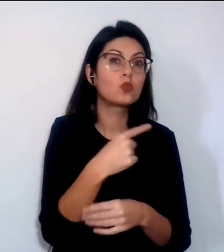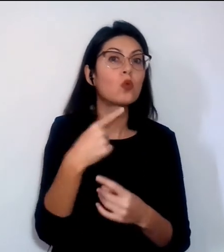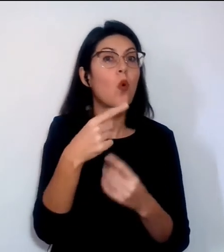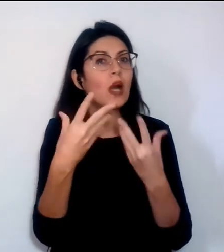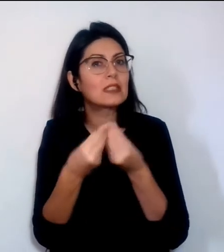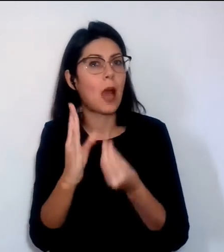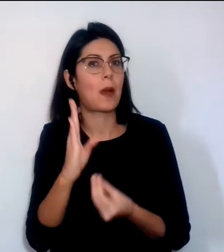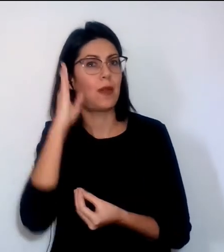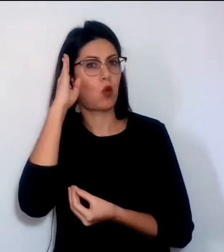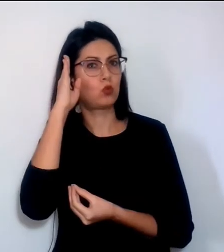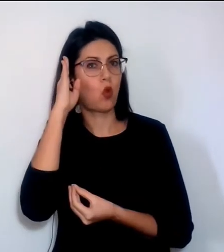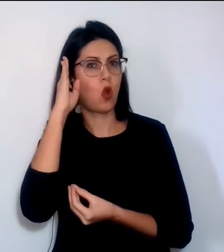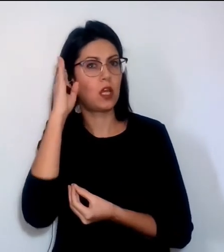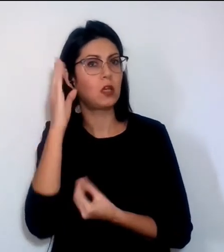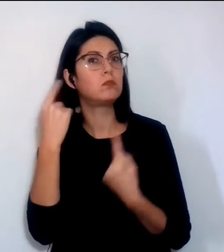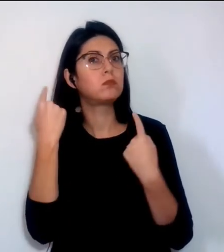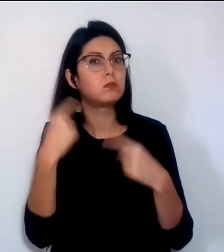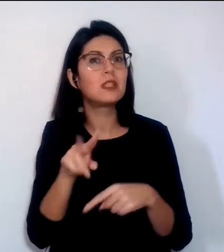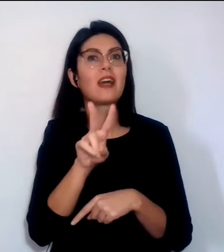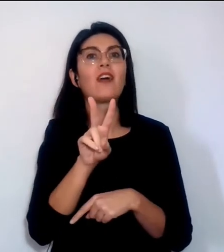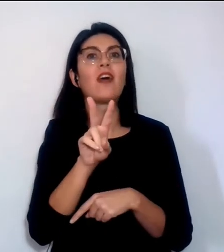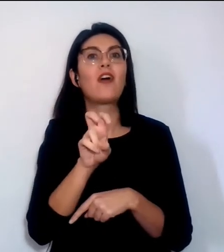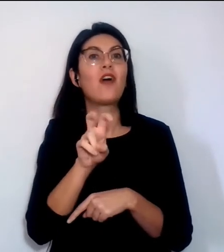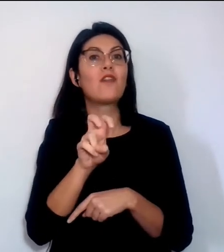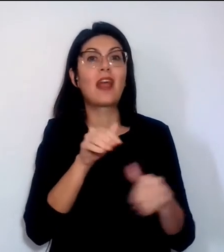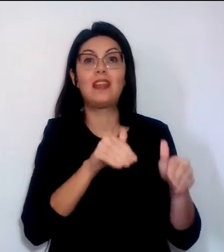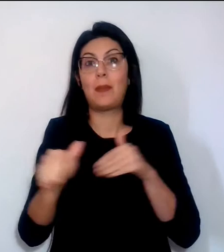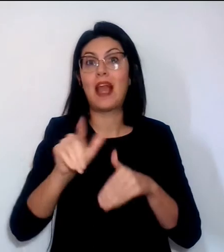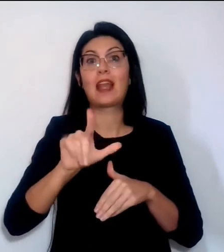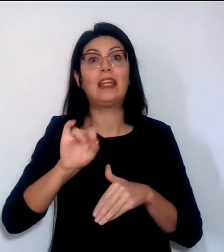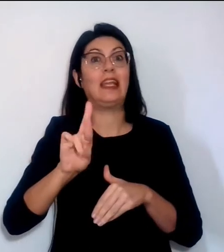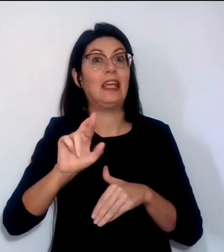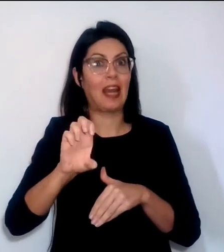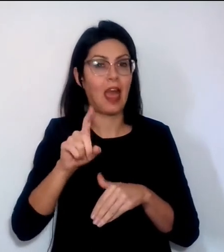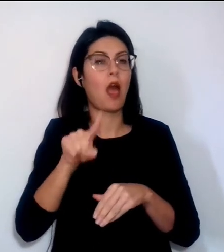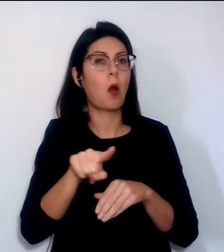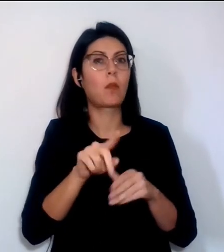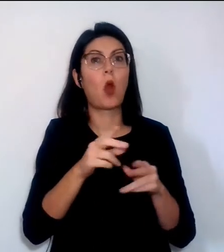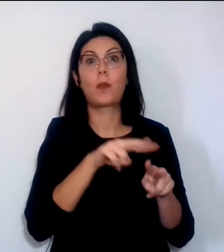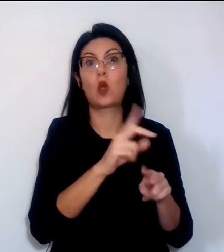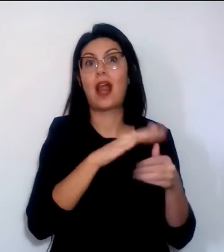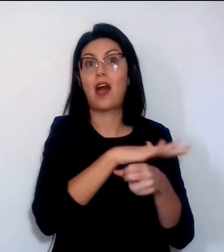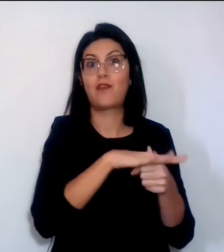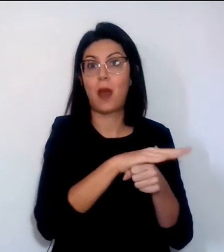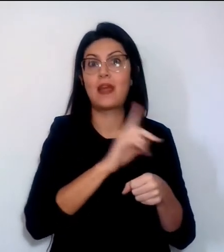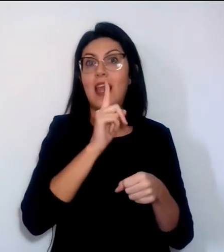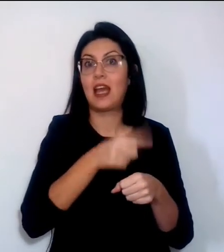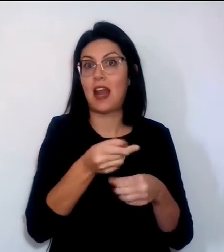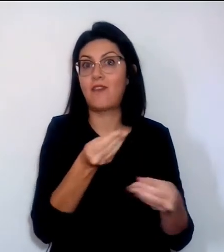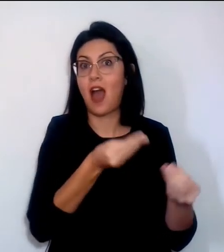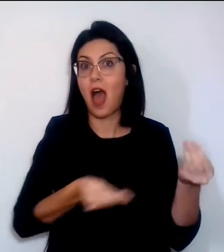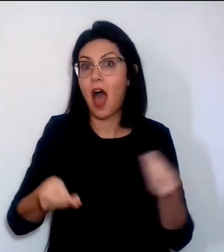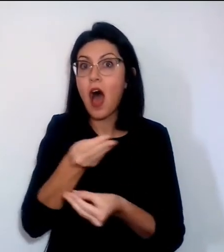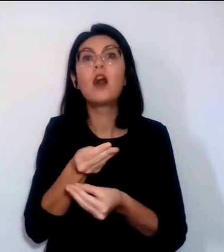Un investimento da 20 miliardi di lire passati dalla famiglia Graviano e il leader di Forza Italia,